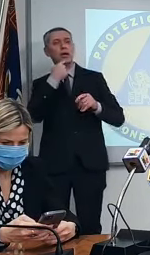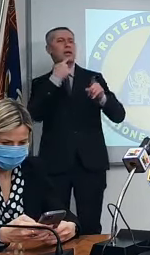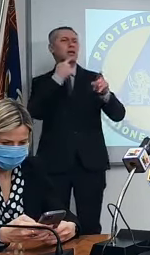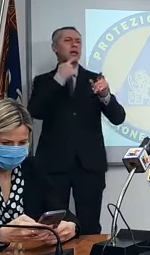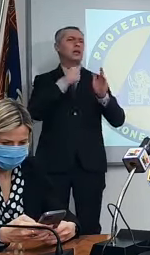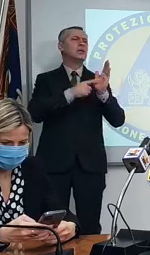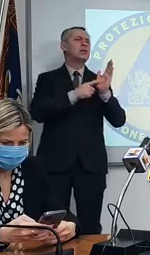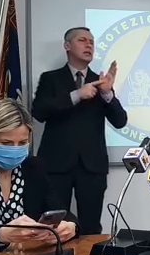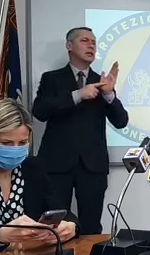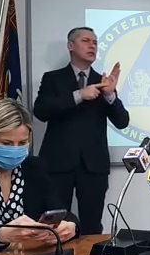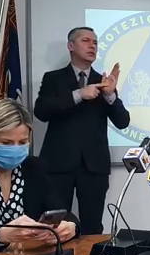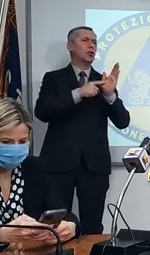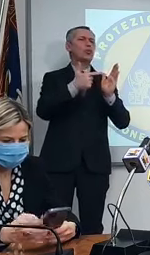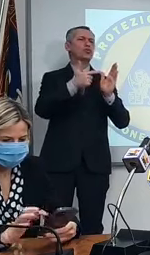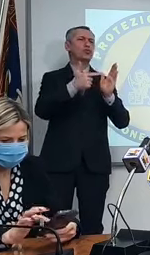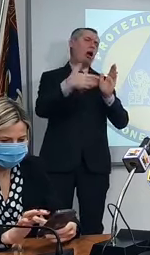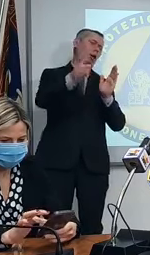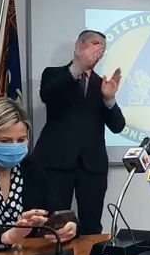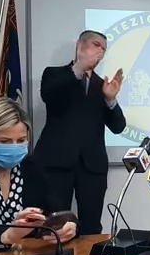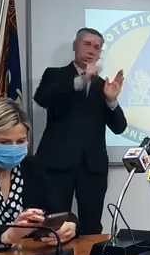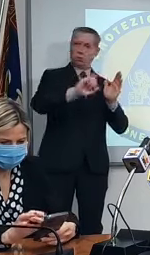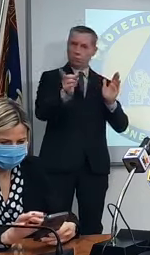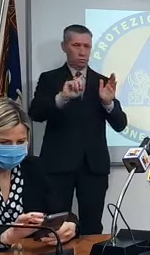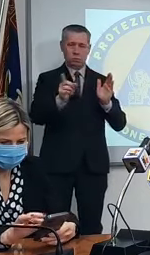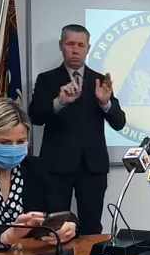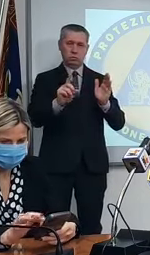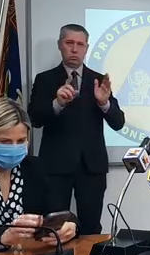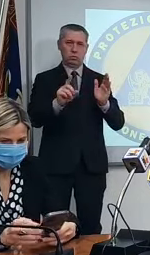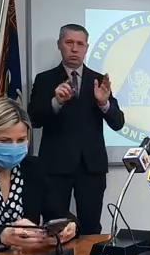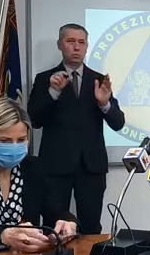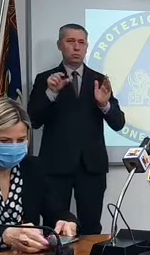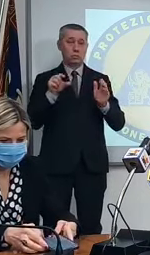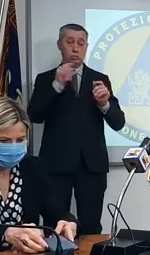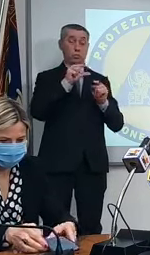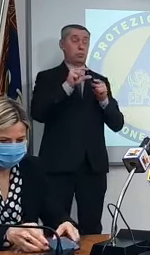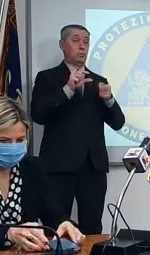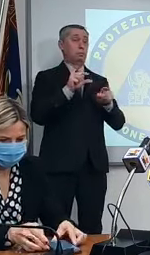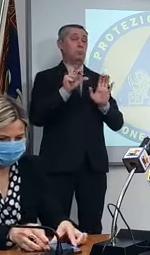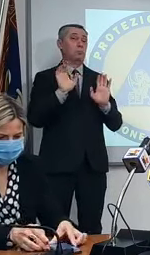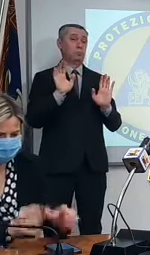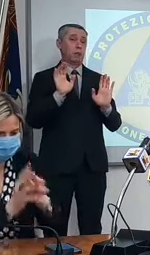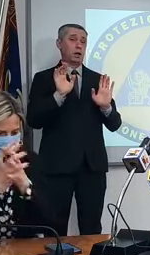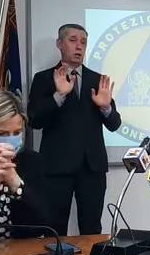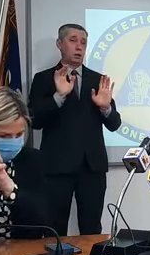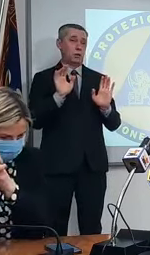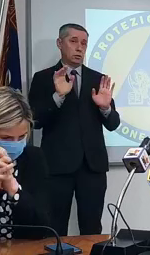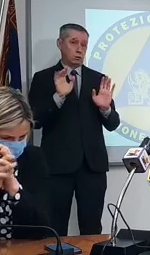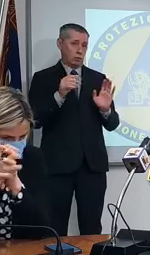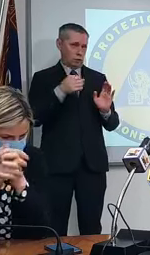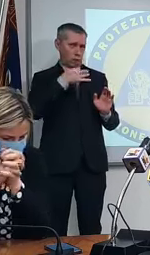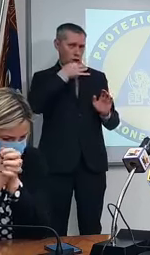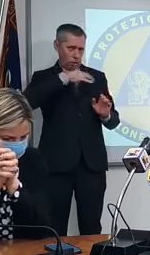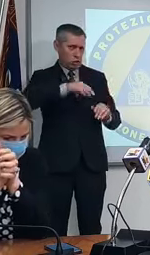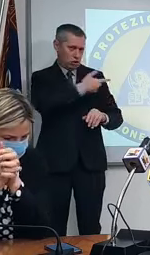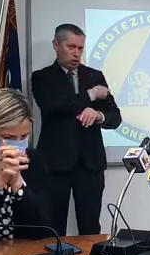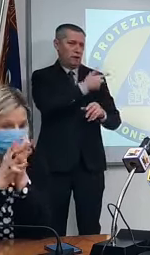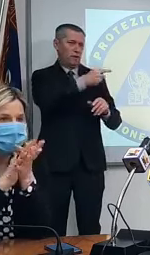abbiamo anche questa difficoltà. Cioè il vaccino non ce n la sufficienza per la nostra capacità di vaccinare.